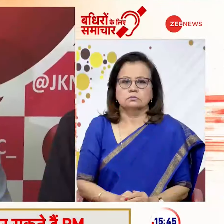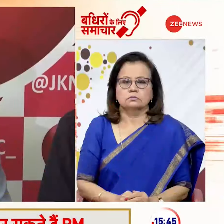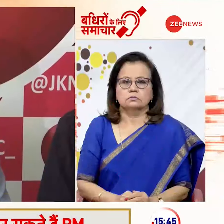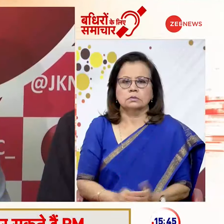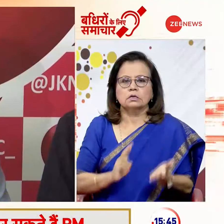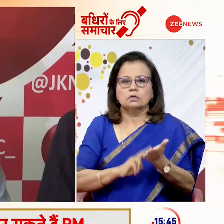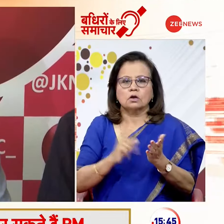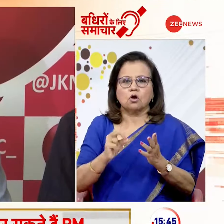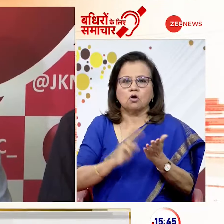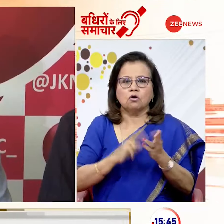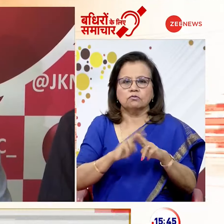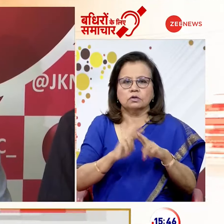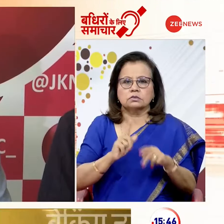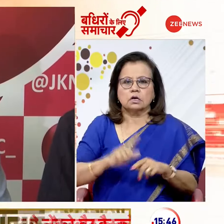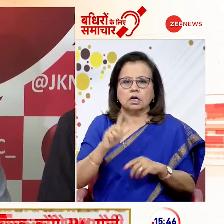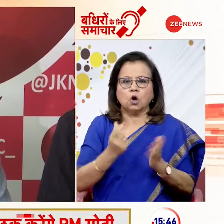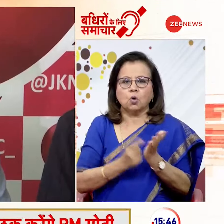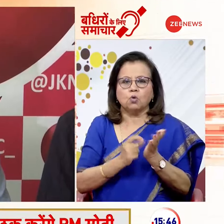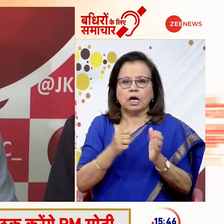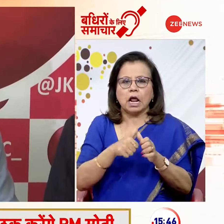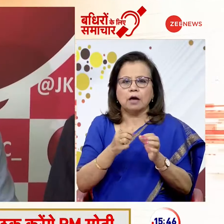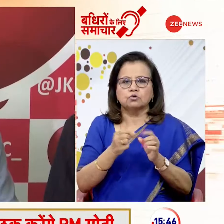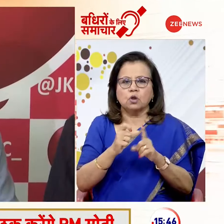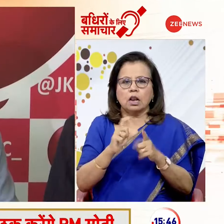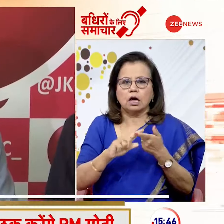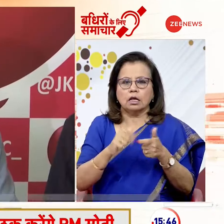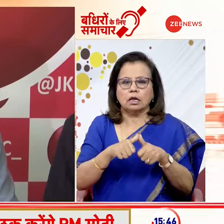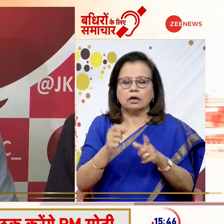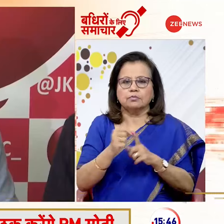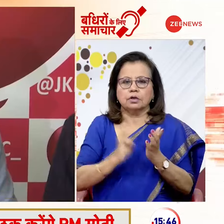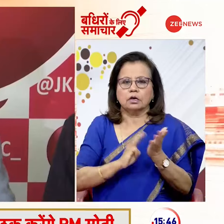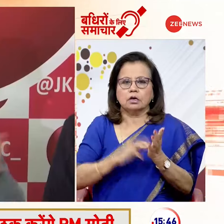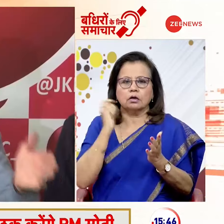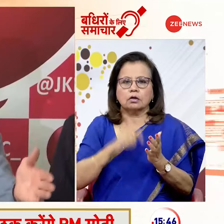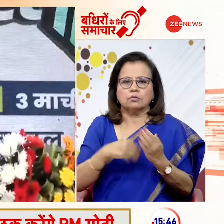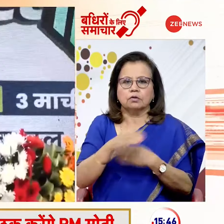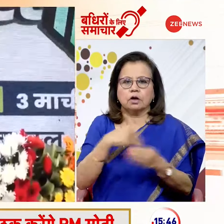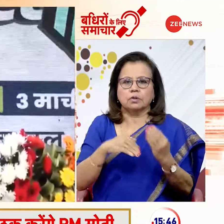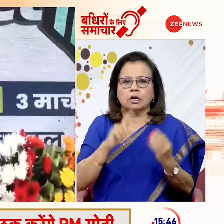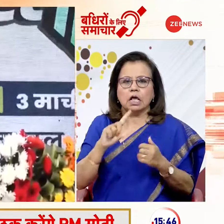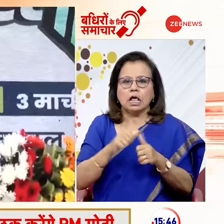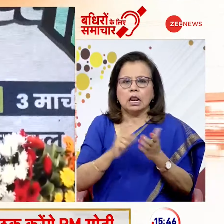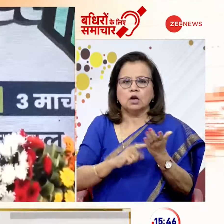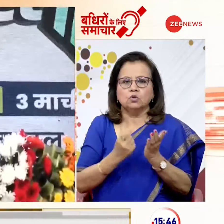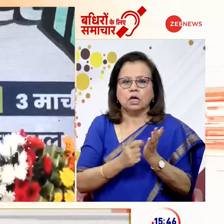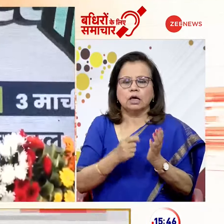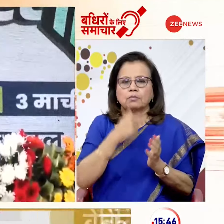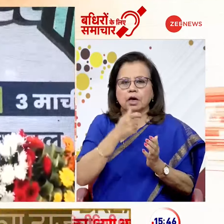नेशनल कॉन्फरेंस के नेता उमर अब्दुल्ला ने प्रधानमंत्री मोदी के परिवार पर लालू के बयान का विरोध किया